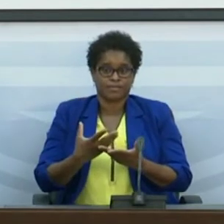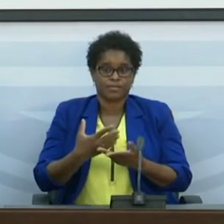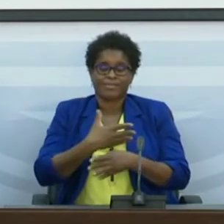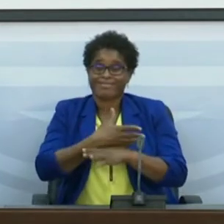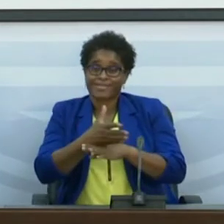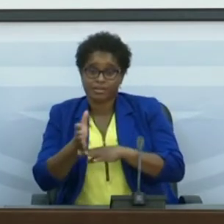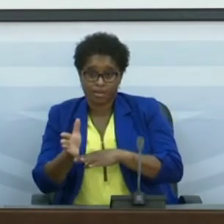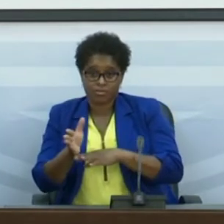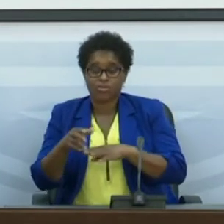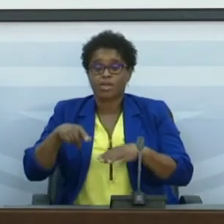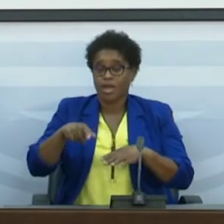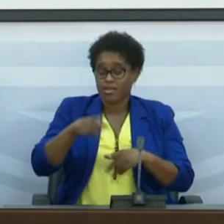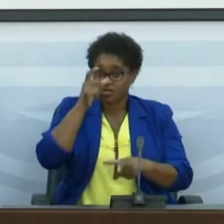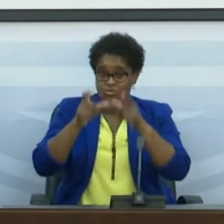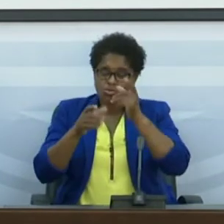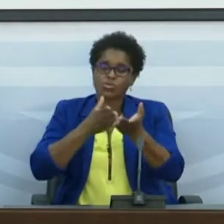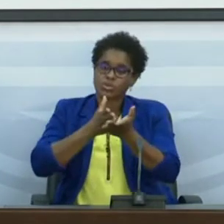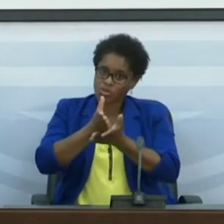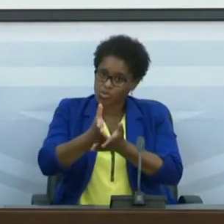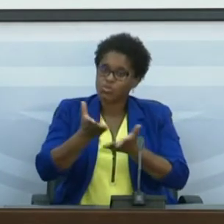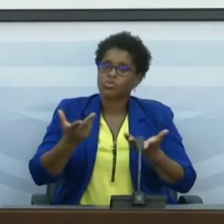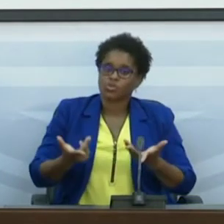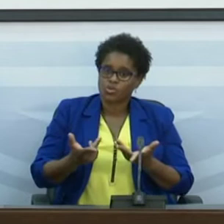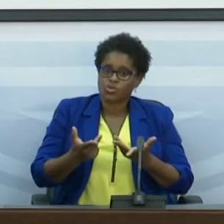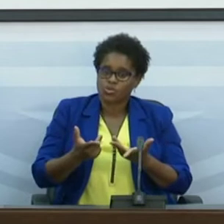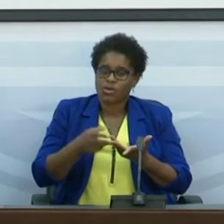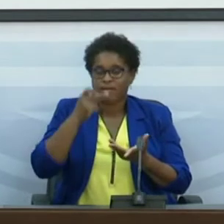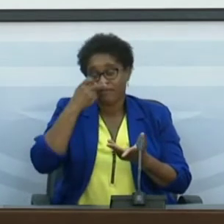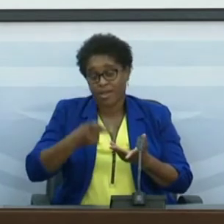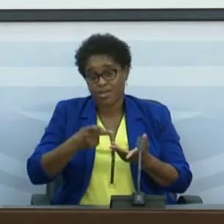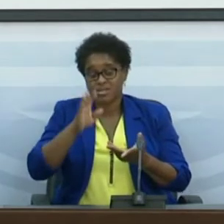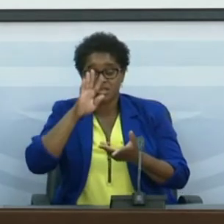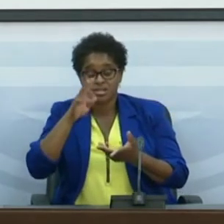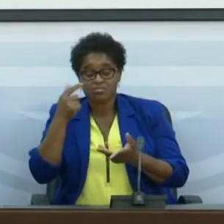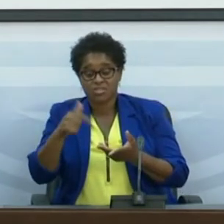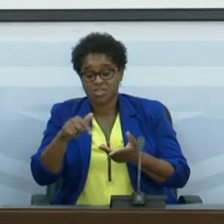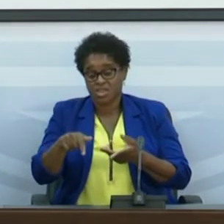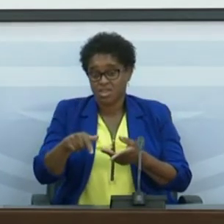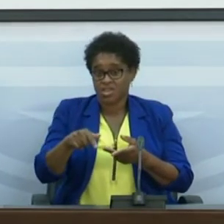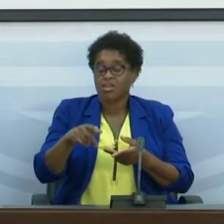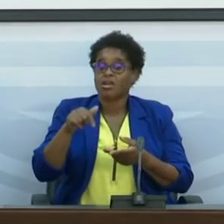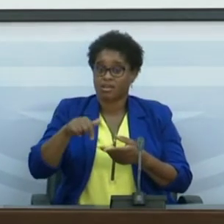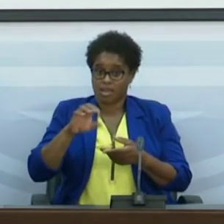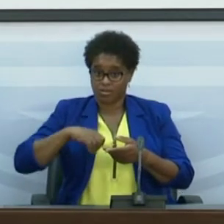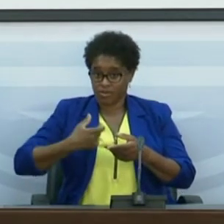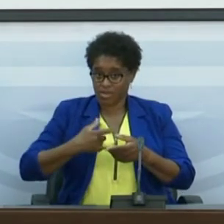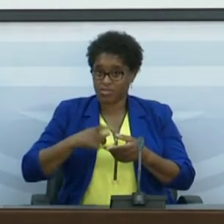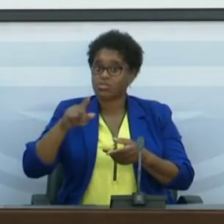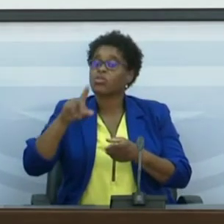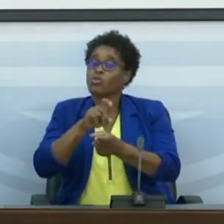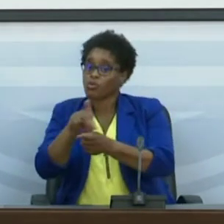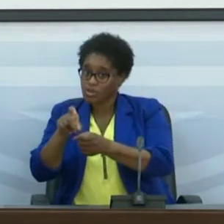essas pessoas continuam suscetíveis. E, se nós tivermos aqui a circulação de variantes, essas